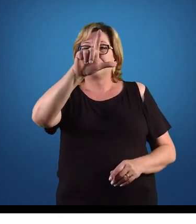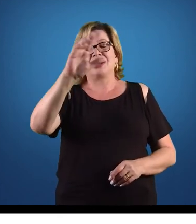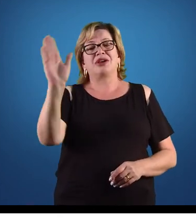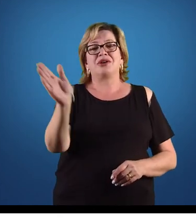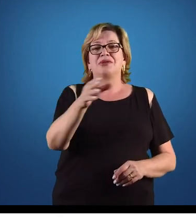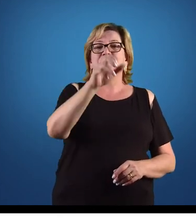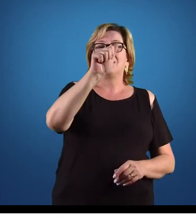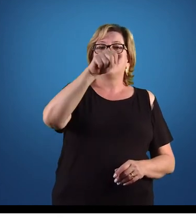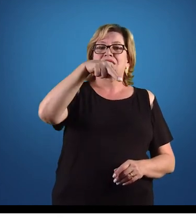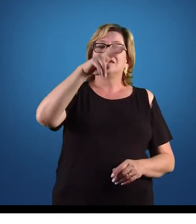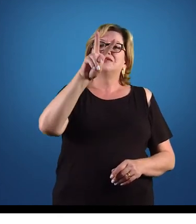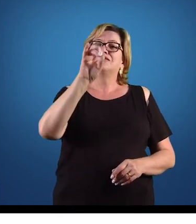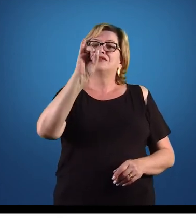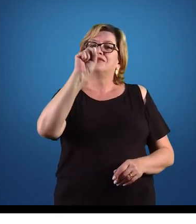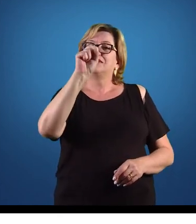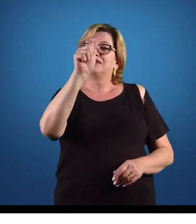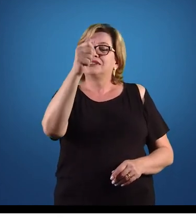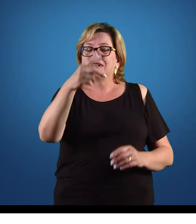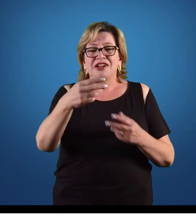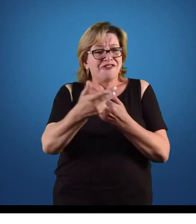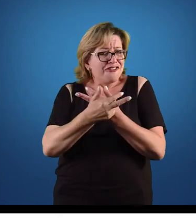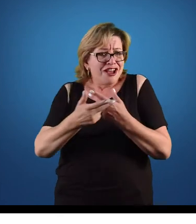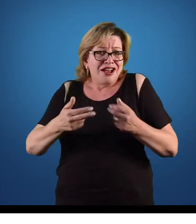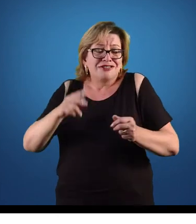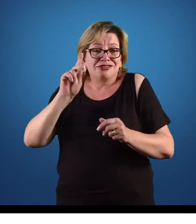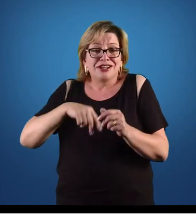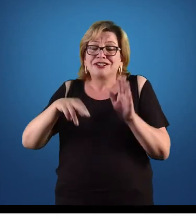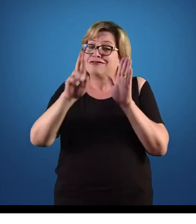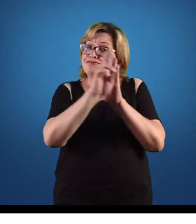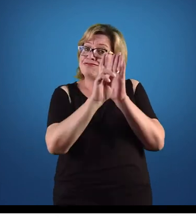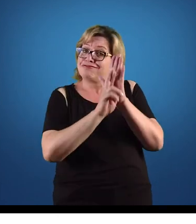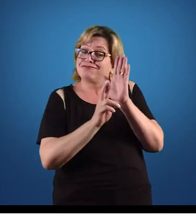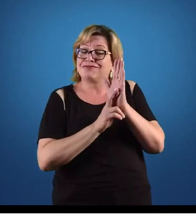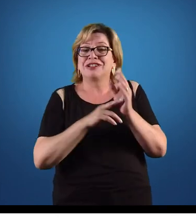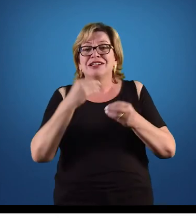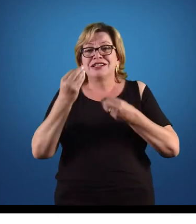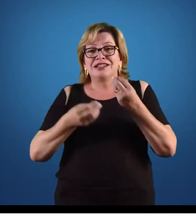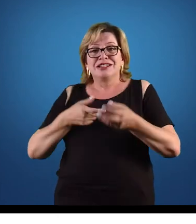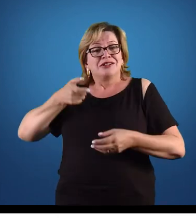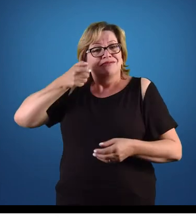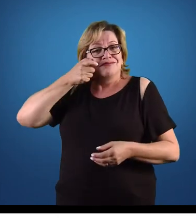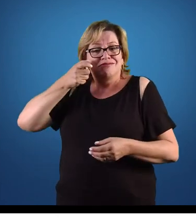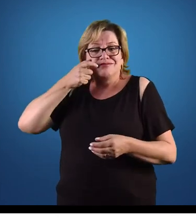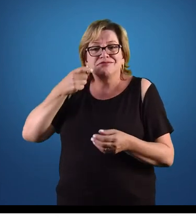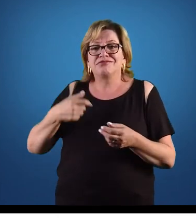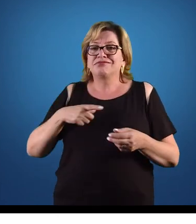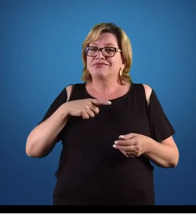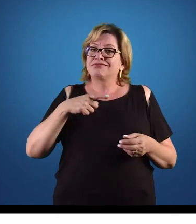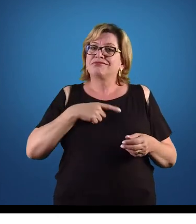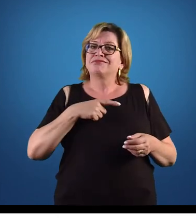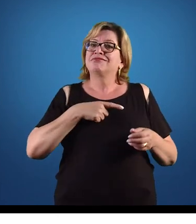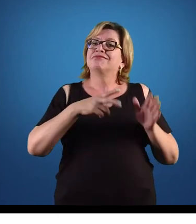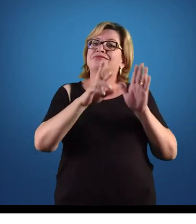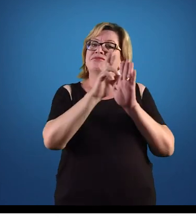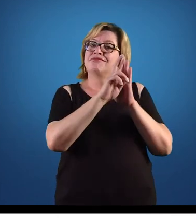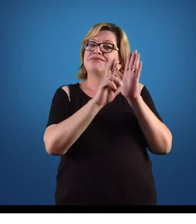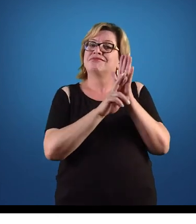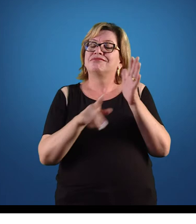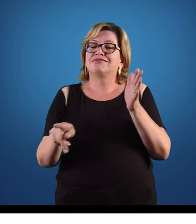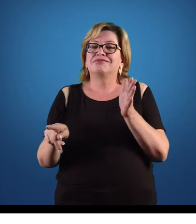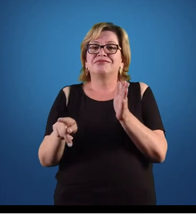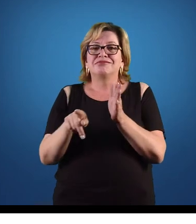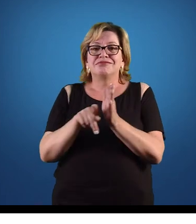ANVISA, são todas essas agências reguladoras que estabelecem as regras do